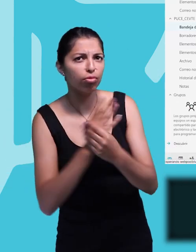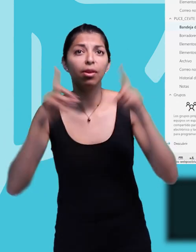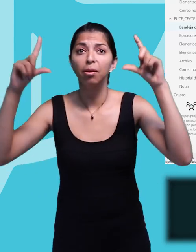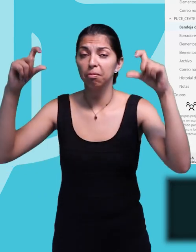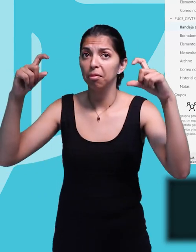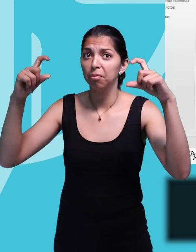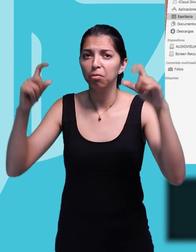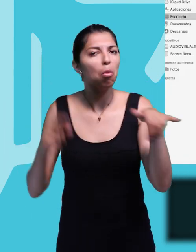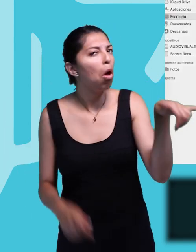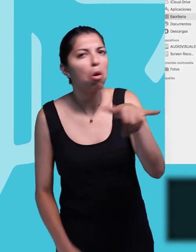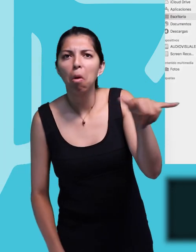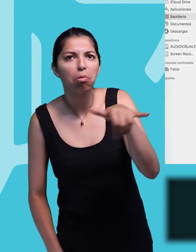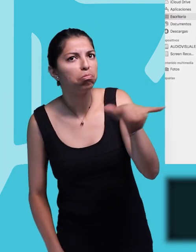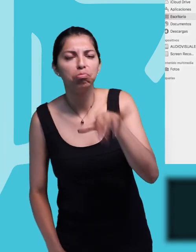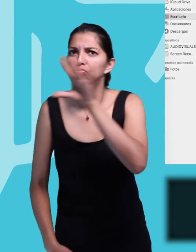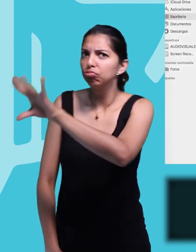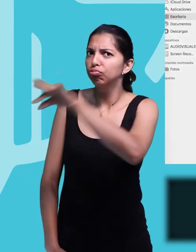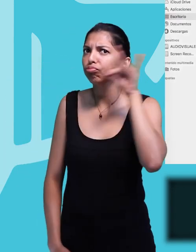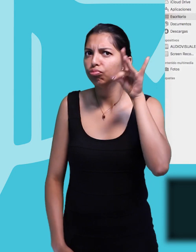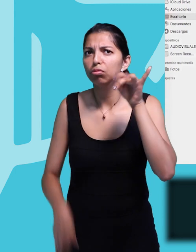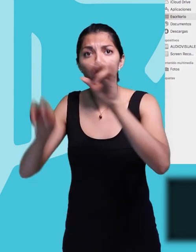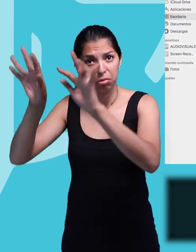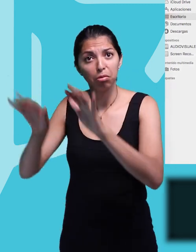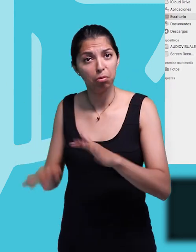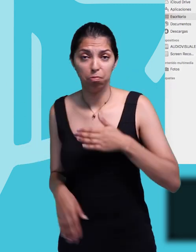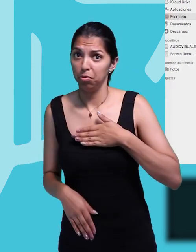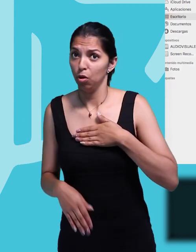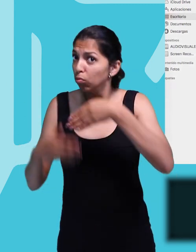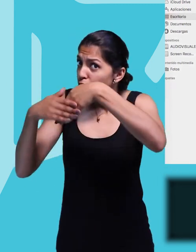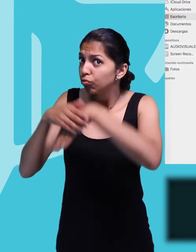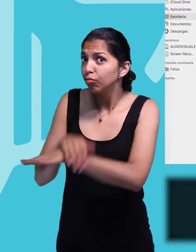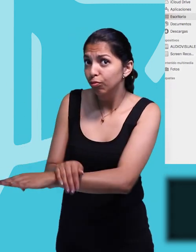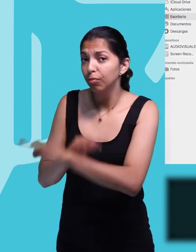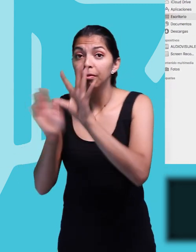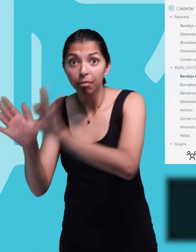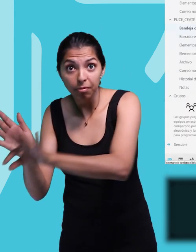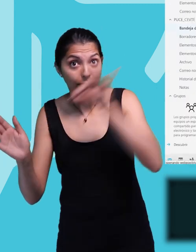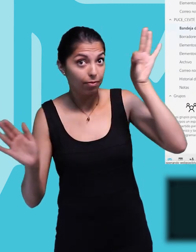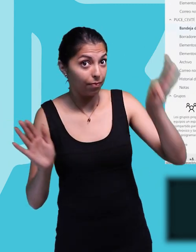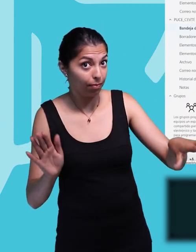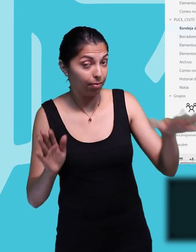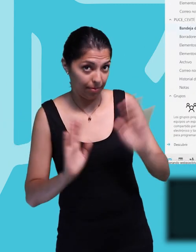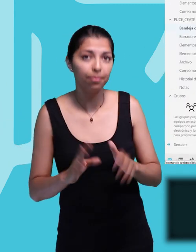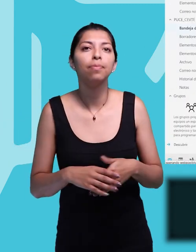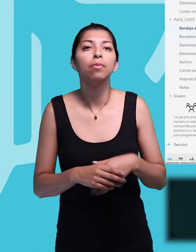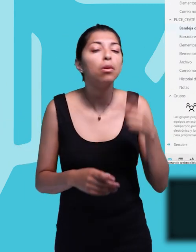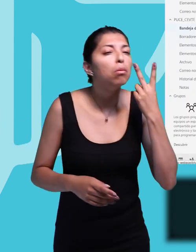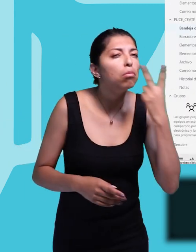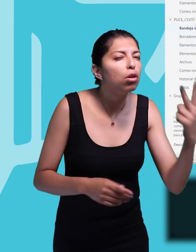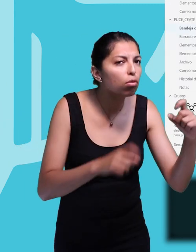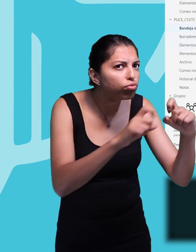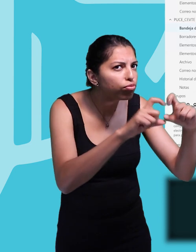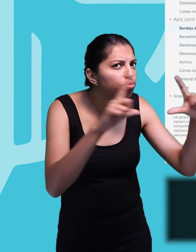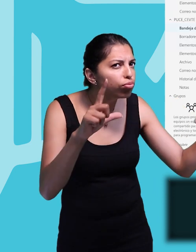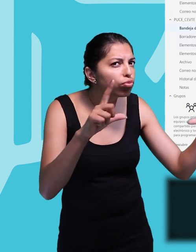este icono de Insertar Imágenes, que pueden ser de la misma manera imágenes que se dio del computador. Damos doble clic en la